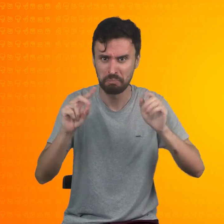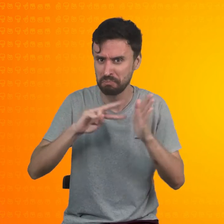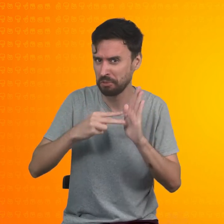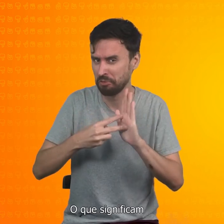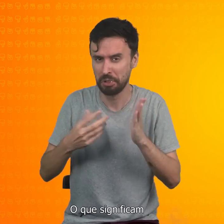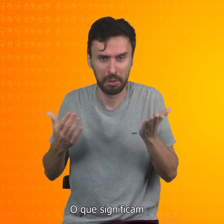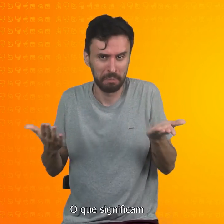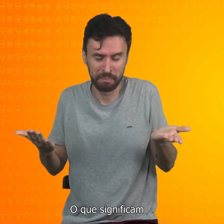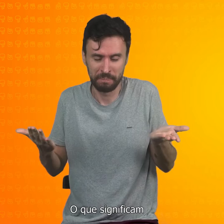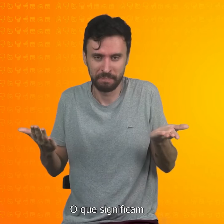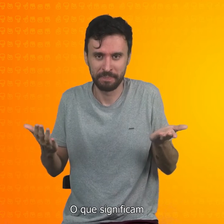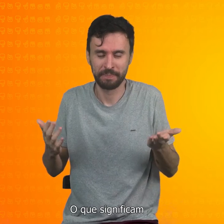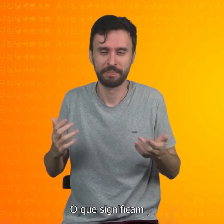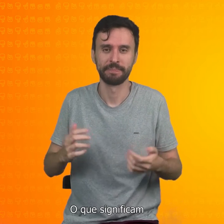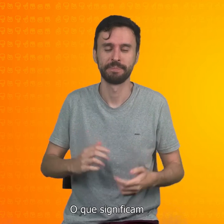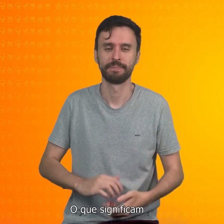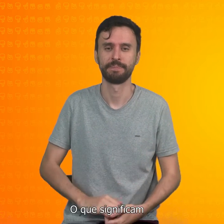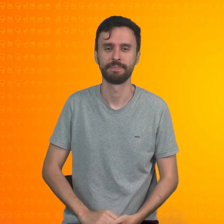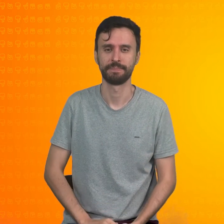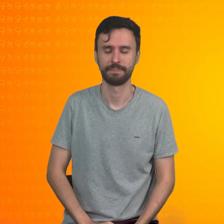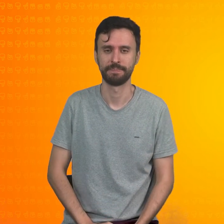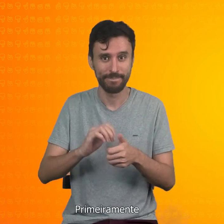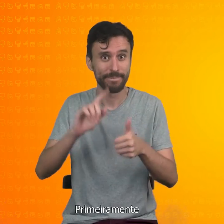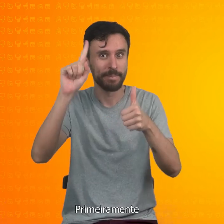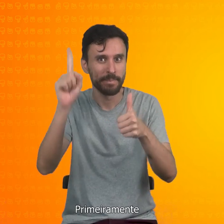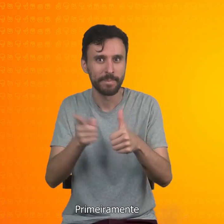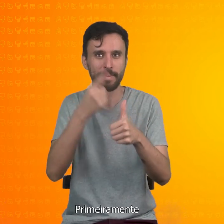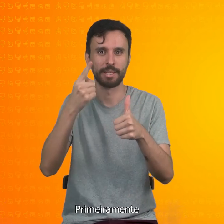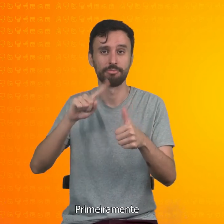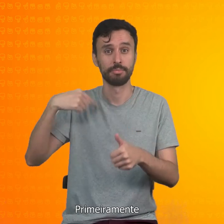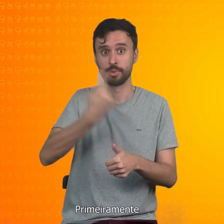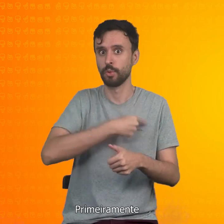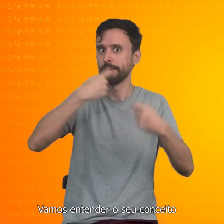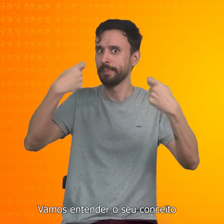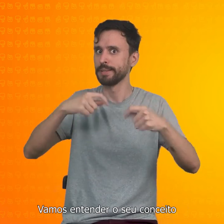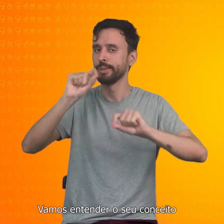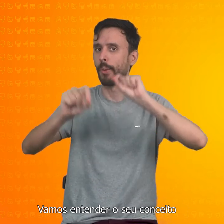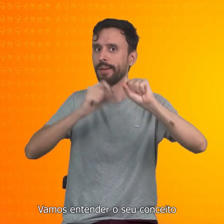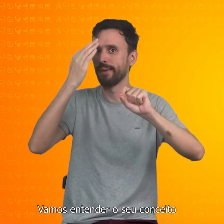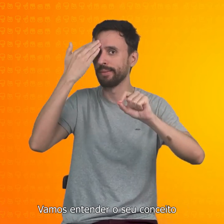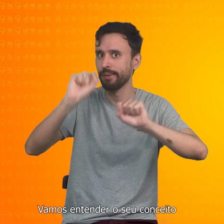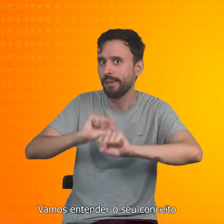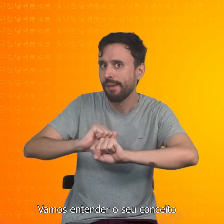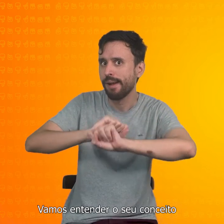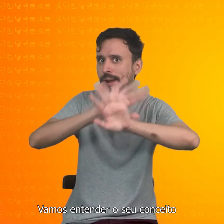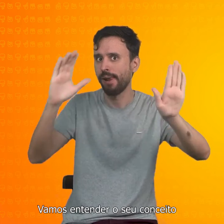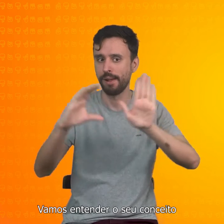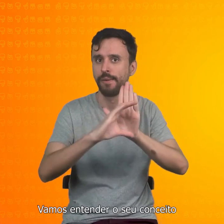O que significam? Primeiramente, vamos entender o seu conceito